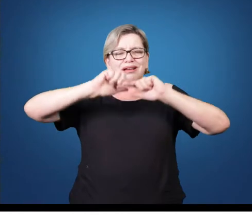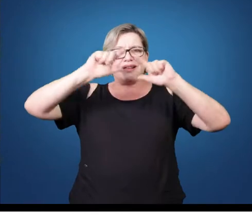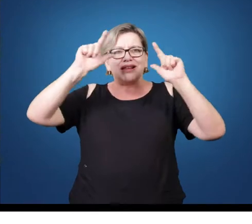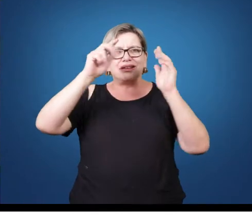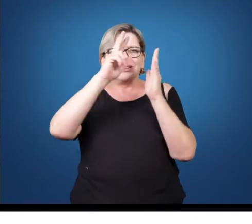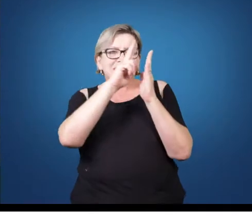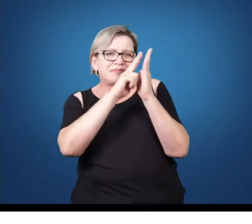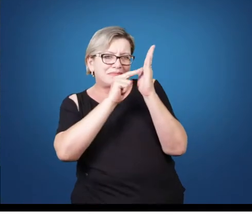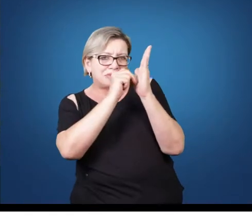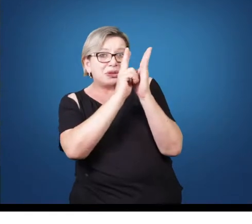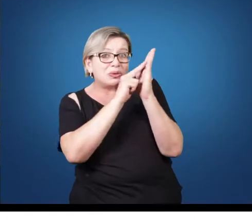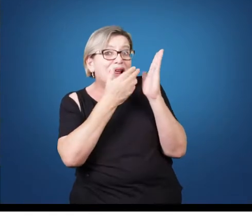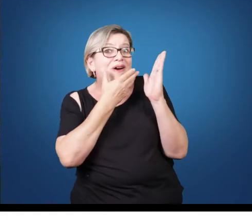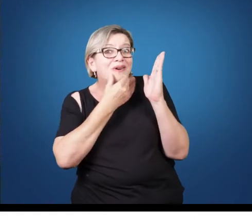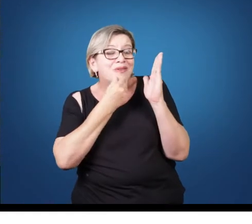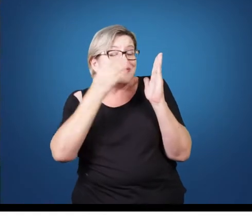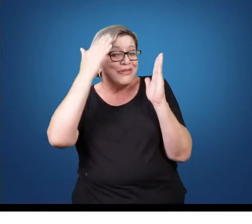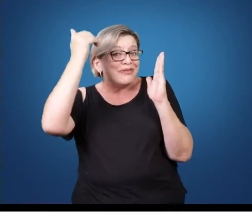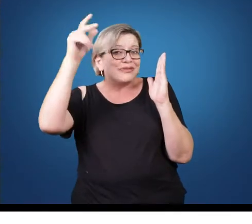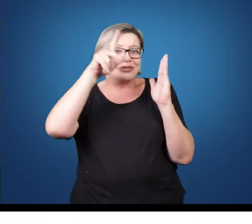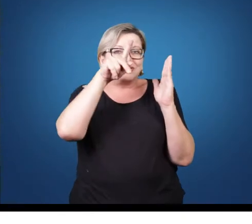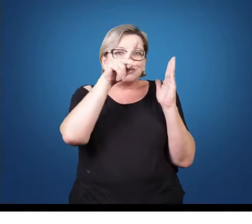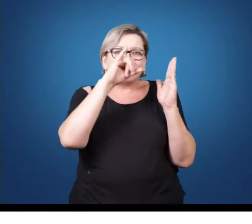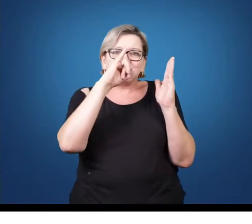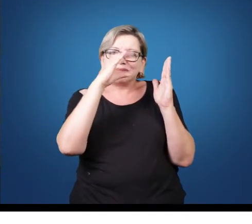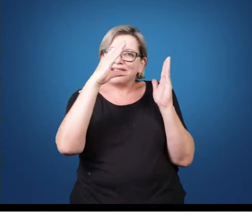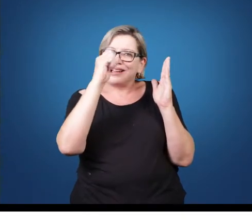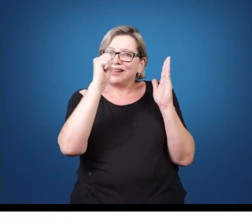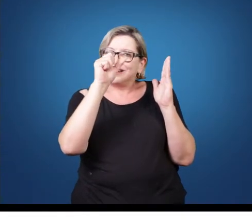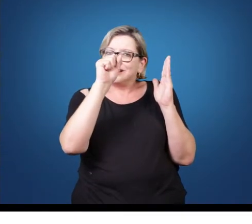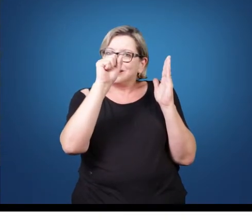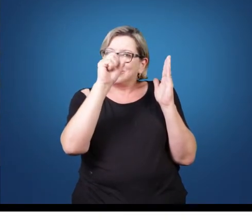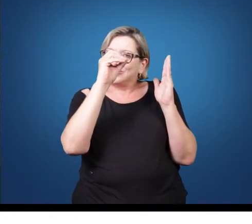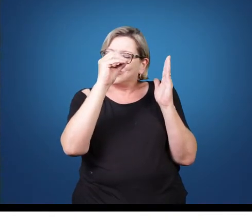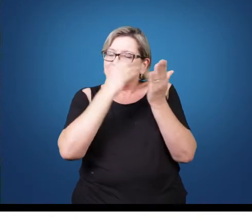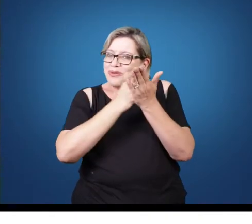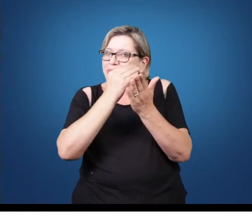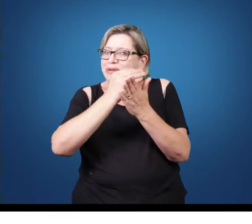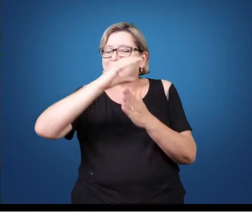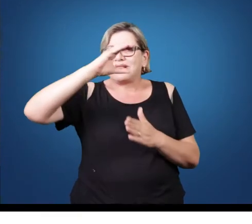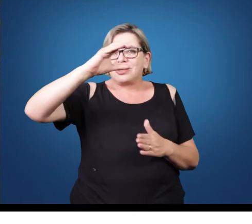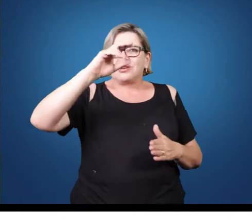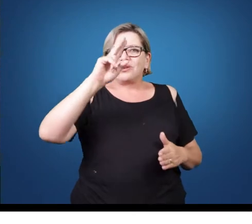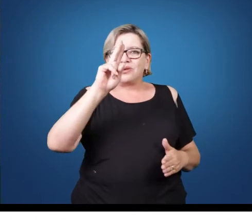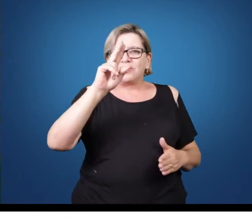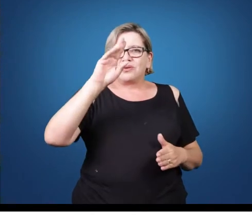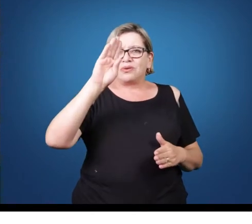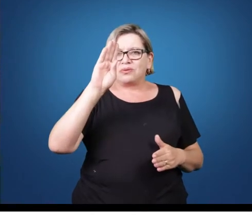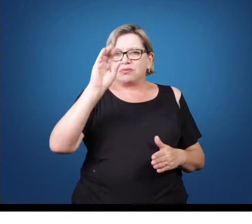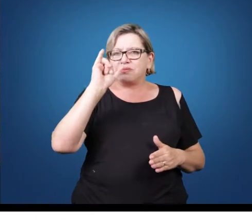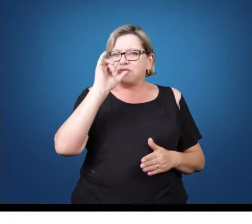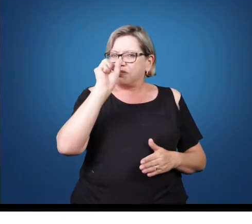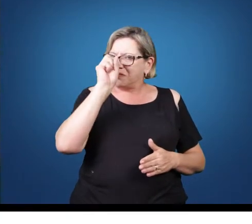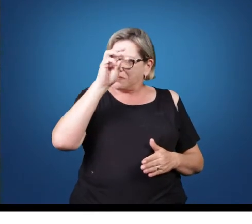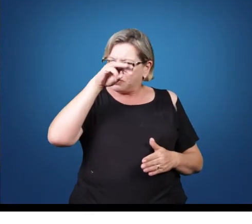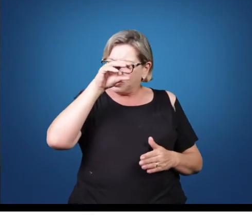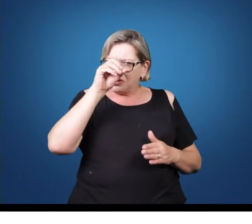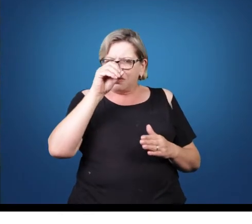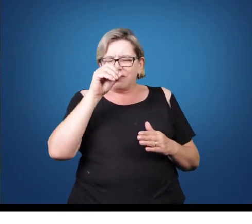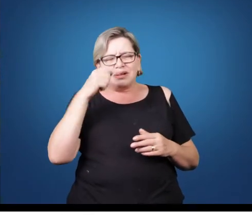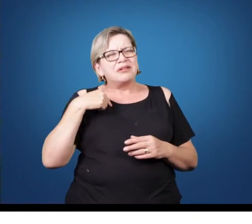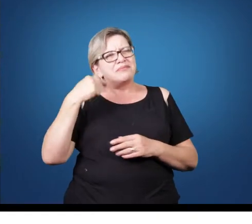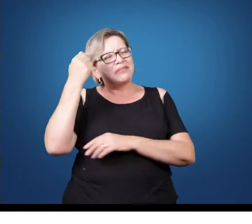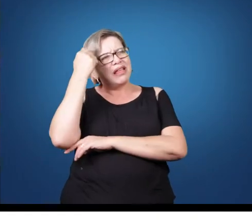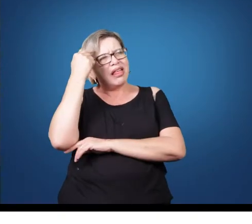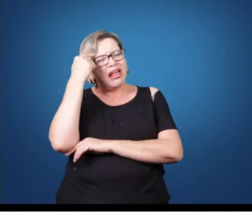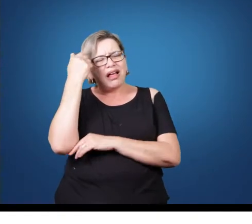pintura seja Picasso, com o seu cubismo inicialmente analítico, onde ele falava assim, não, eu não quero pintar